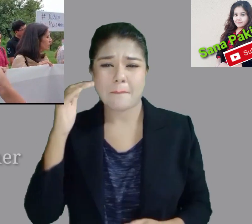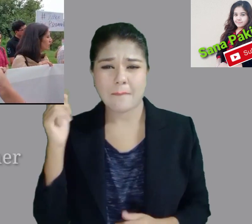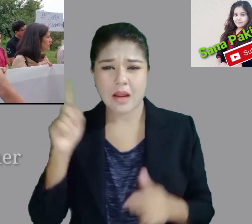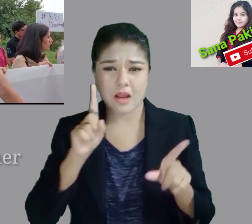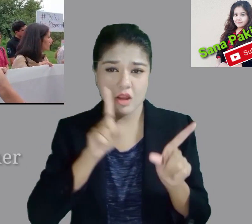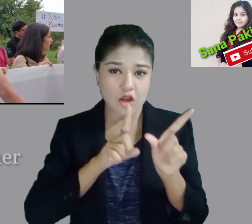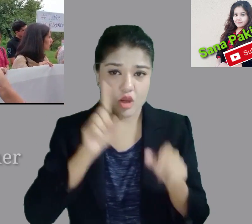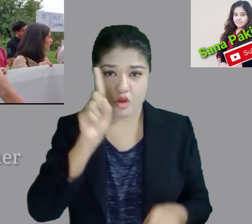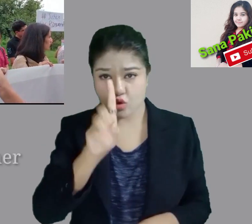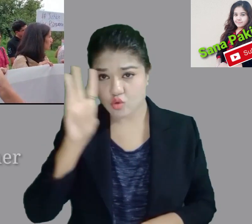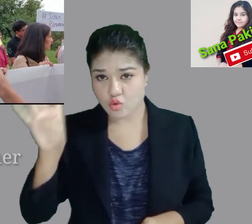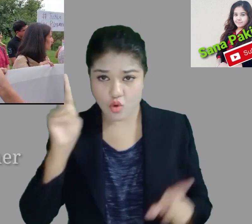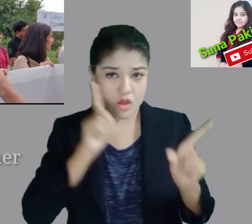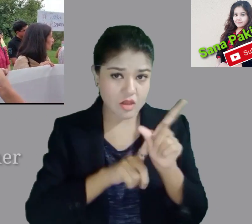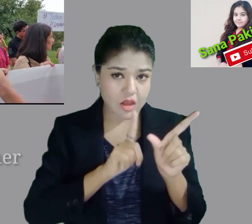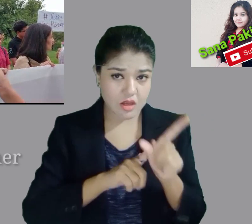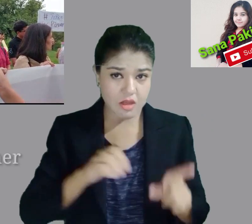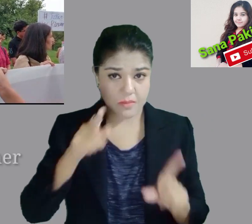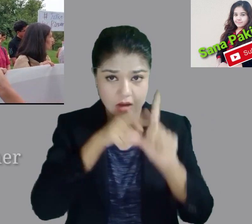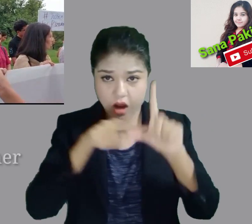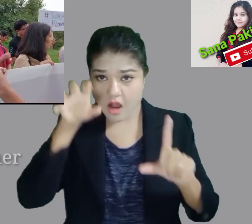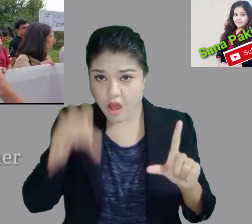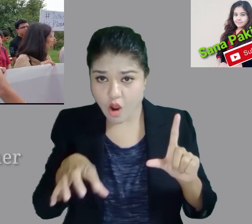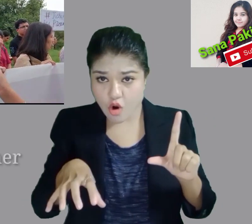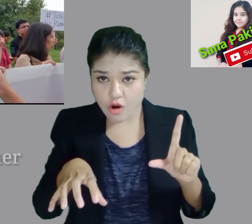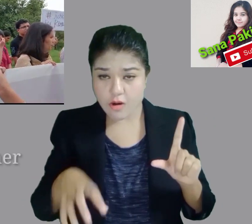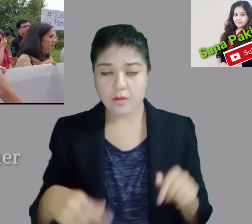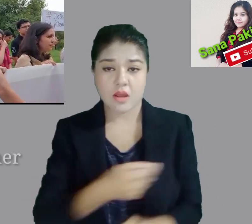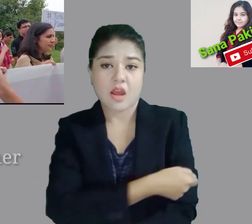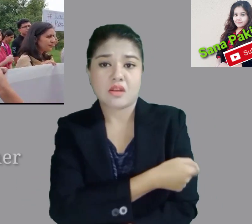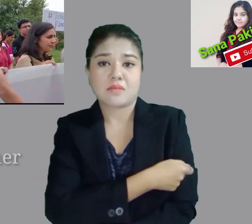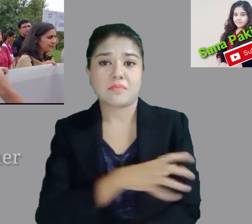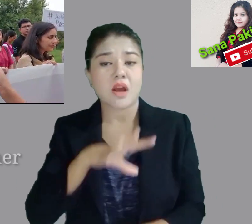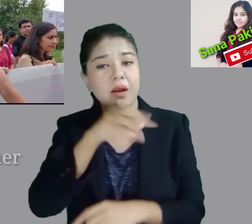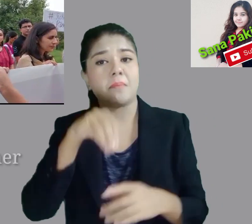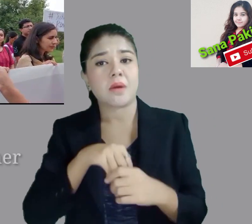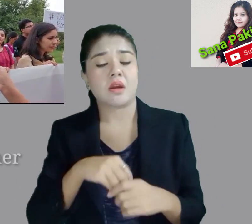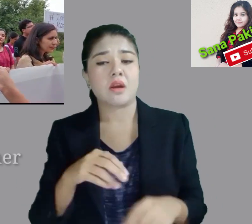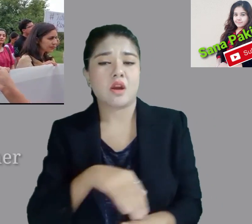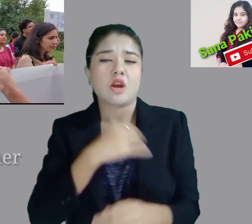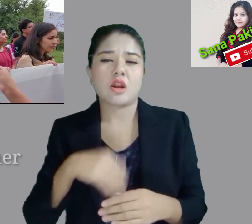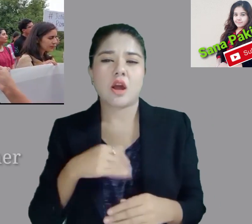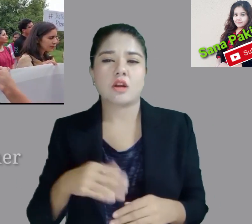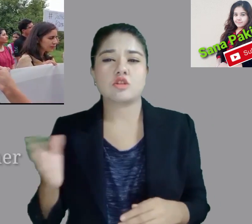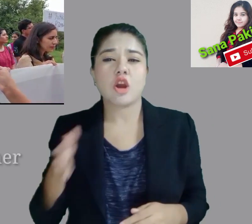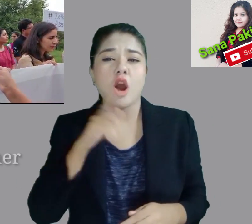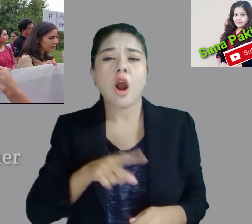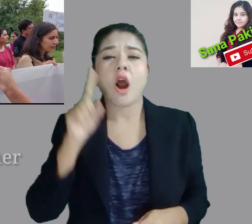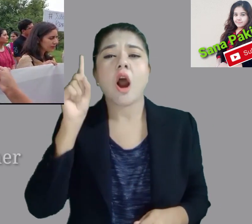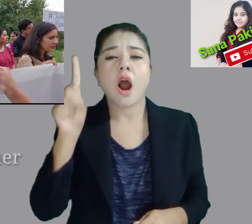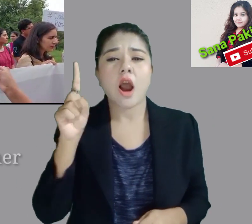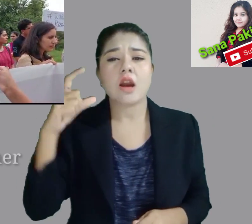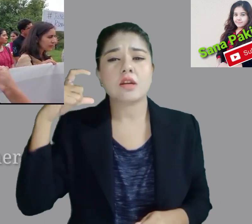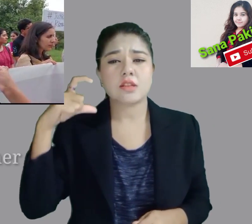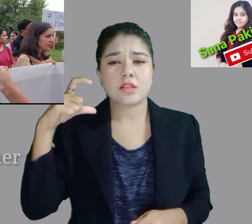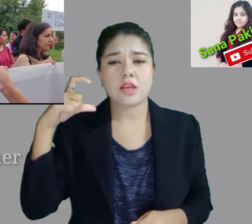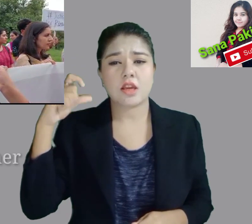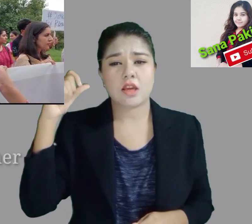تارچر ہوا ایک جج ساہید کے گھر پہ اس کے لیے ہمارا یہی مطالبہ ہے کہ ایک جو ایف آئی آر ہے اس میں تشدد کی دفعات کو شامل کیا جانا